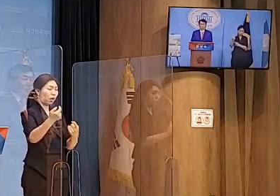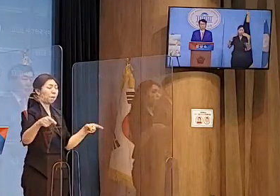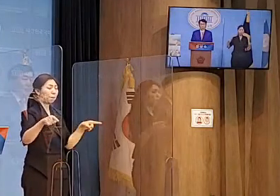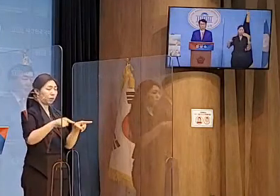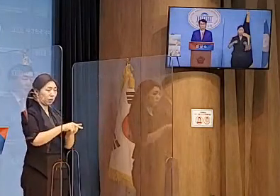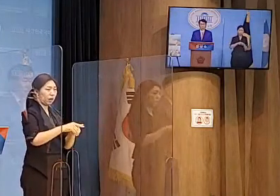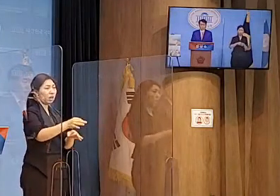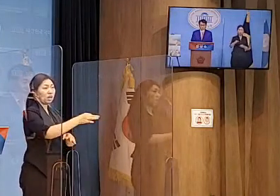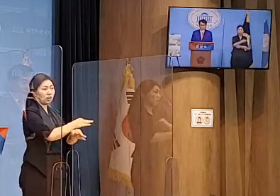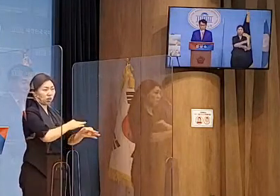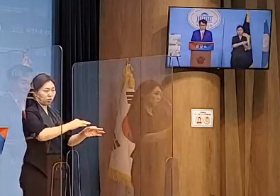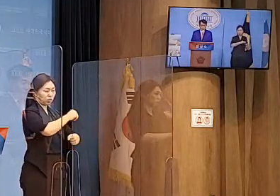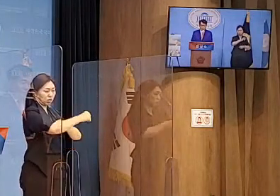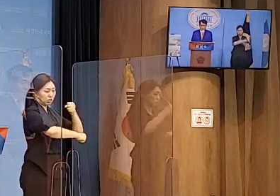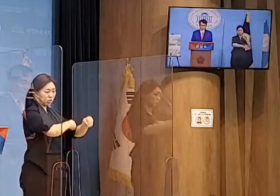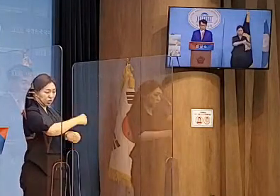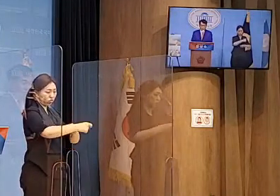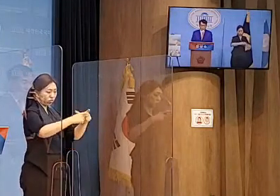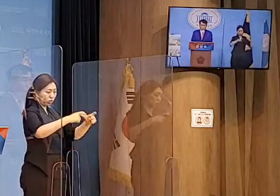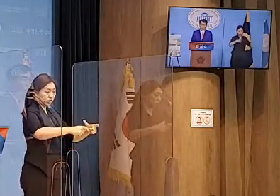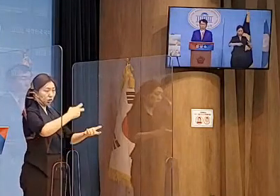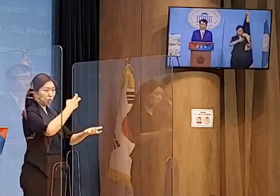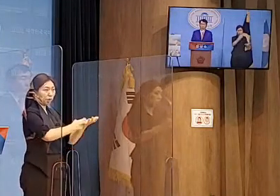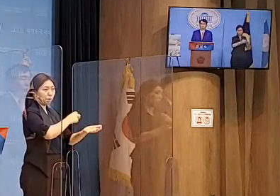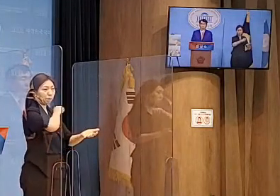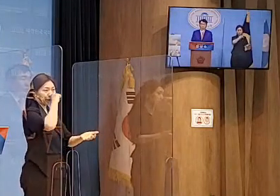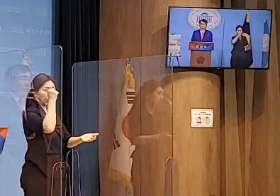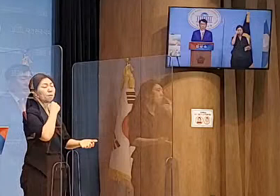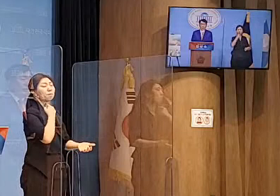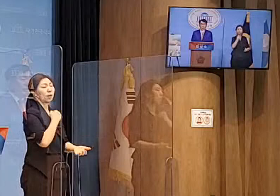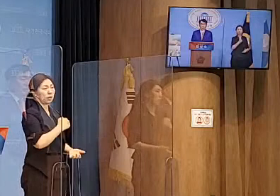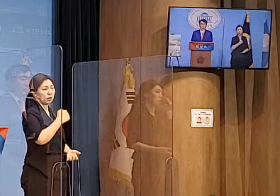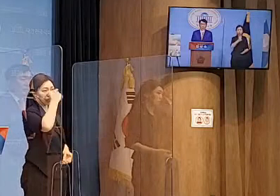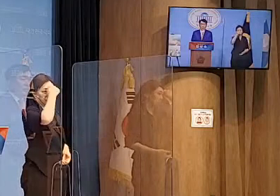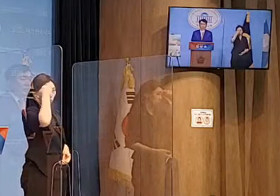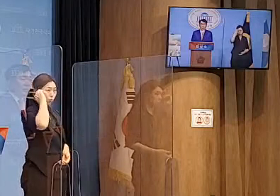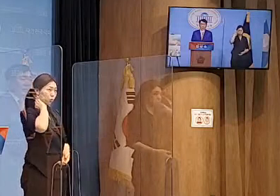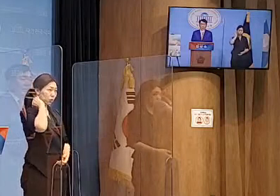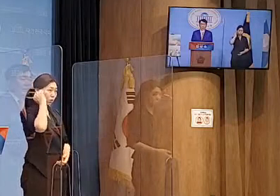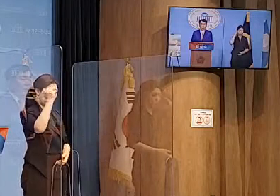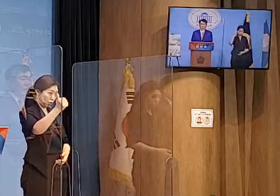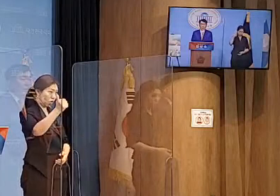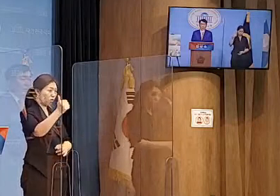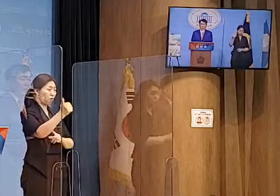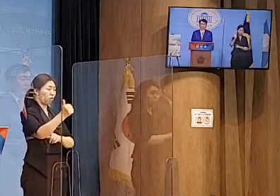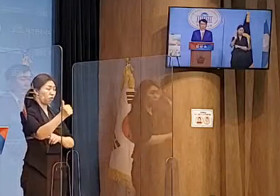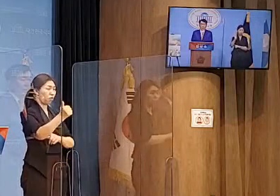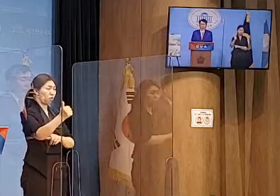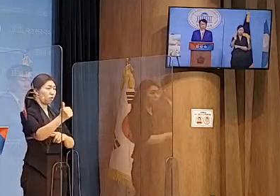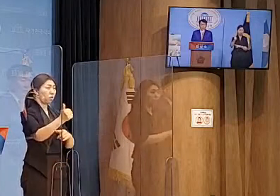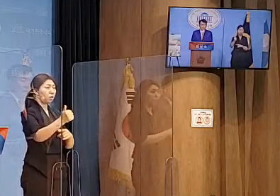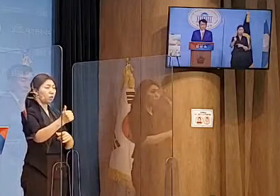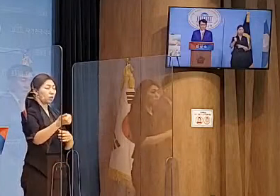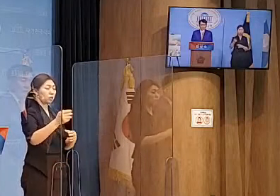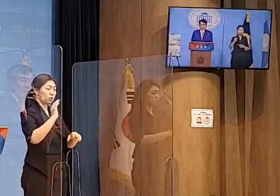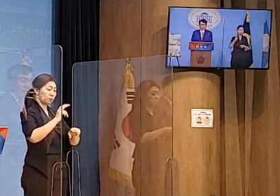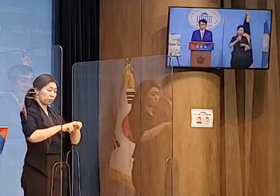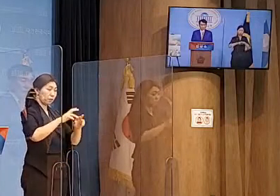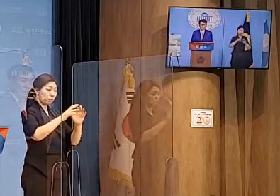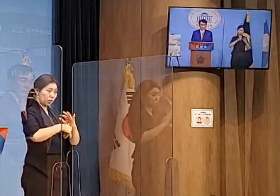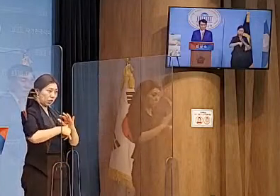통과를 시켰고 노무현 대통령과는 임기 내내 인천은